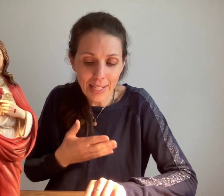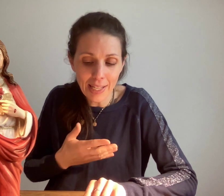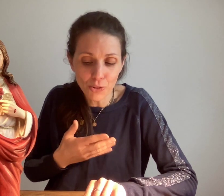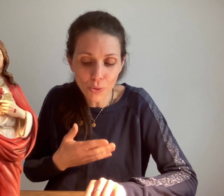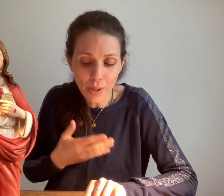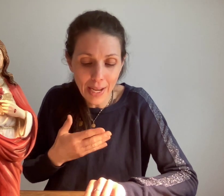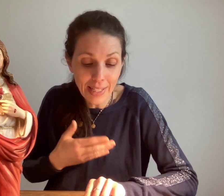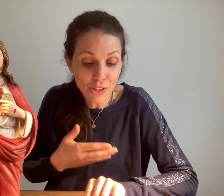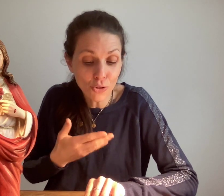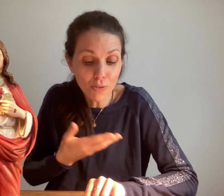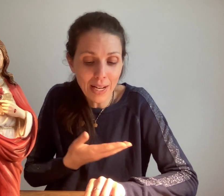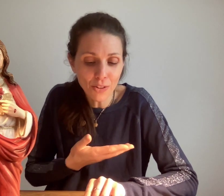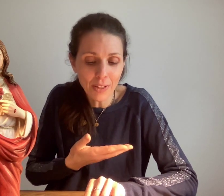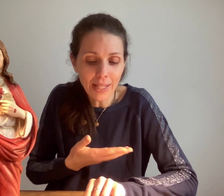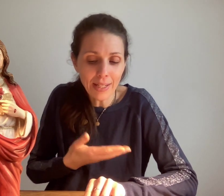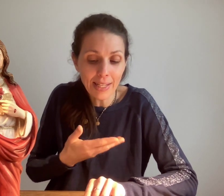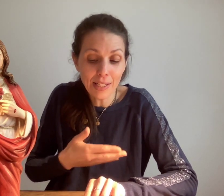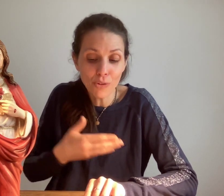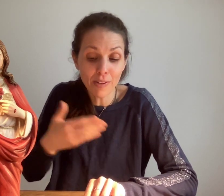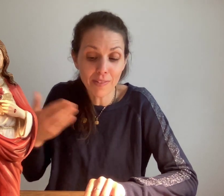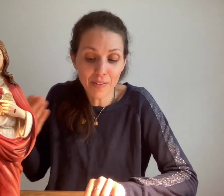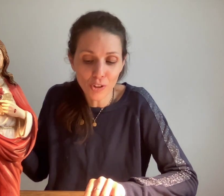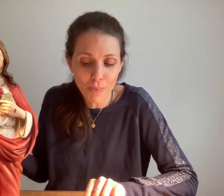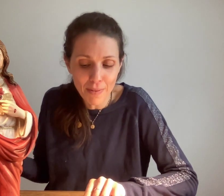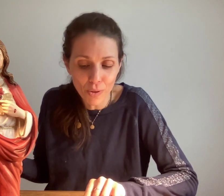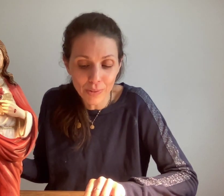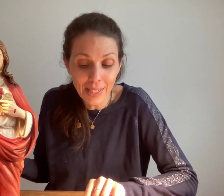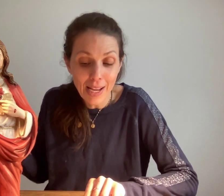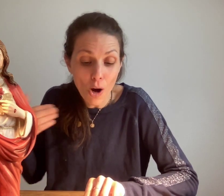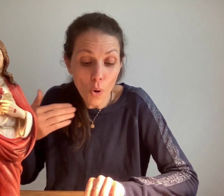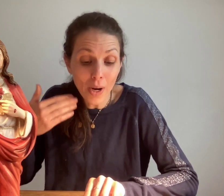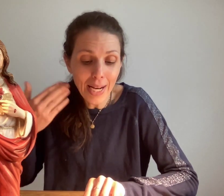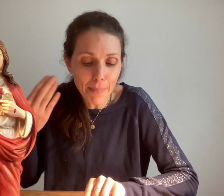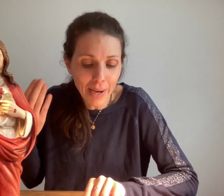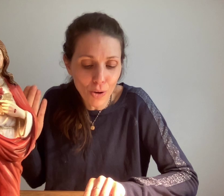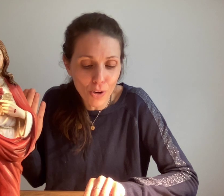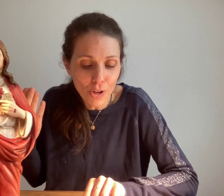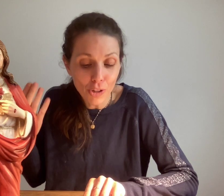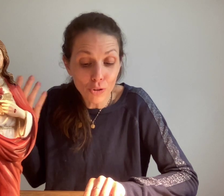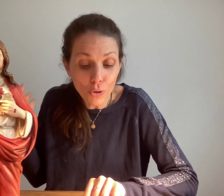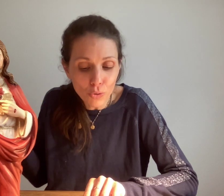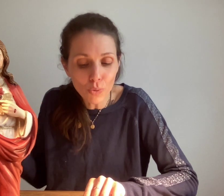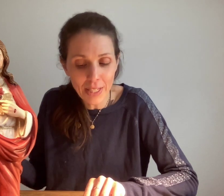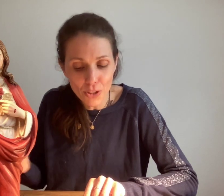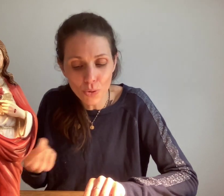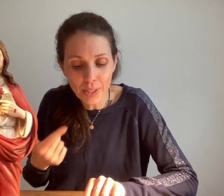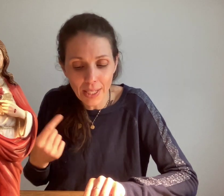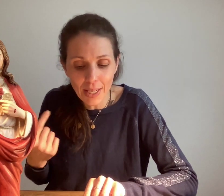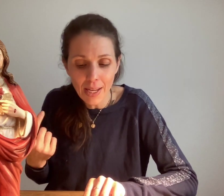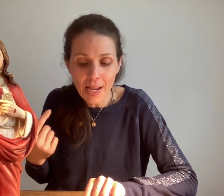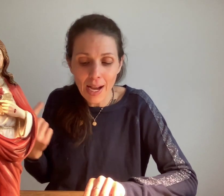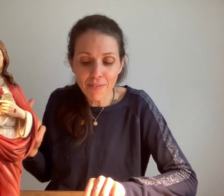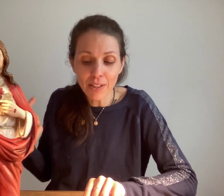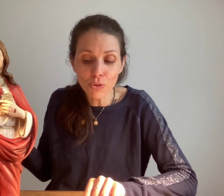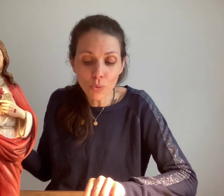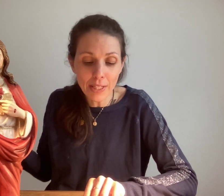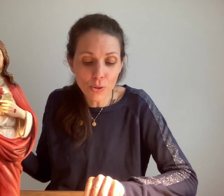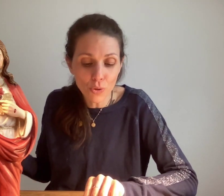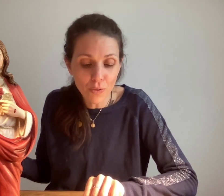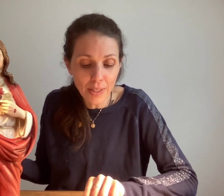créature à qui je devais la donner et qui devait vivre dans ma volonté, aurait la parole dans toutes les choses créées afin que toutes les choses faites